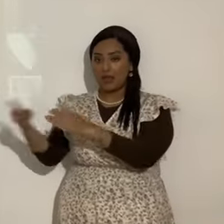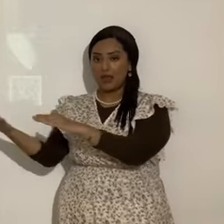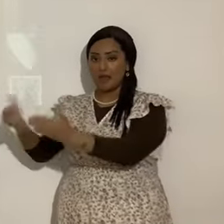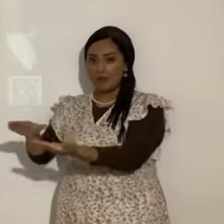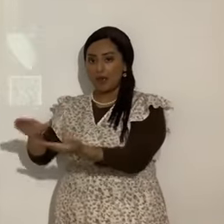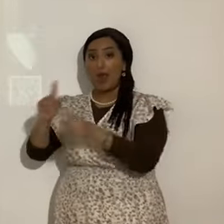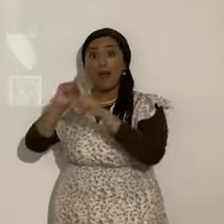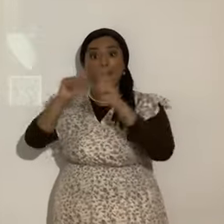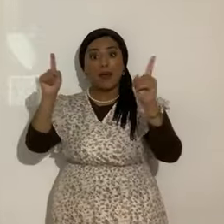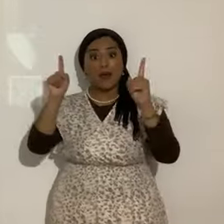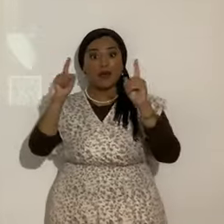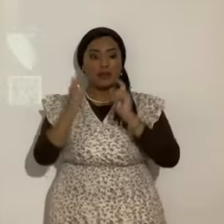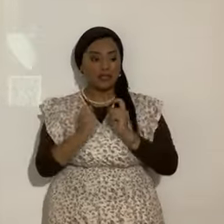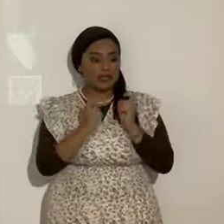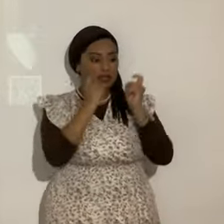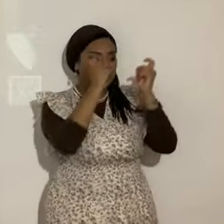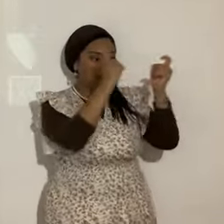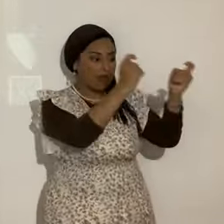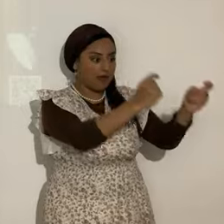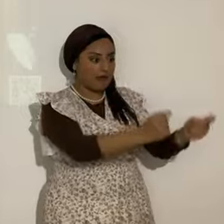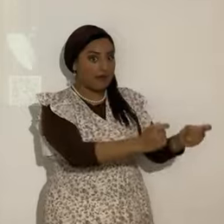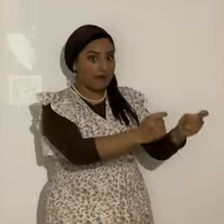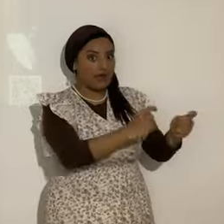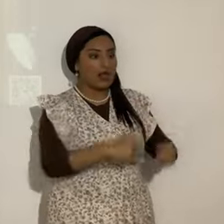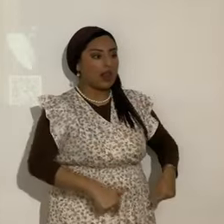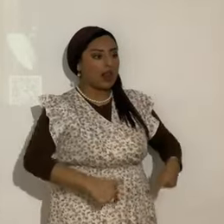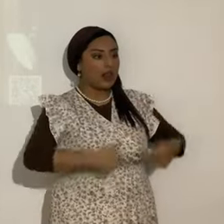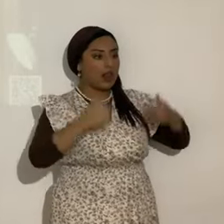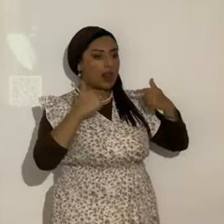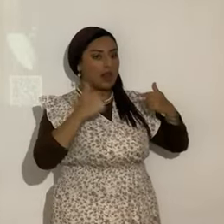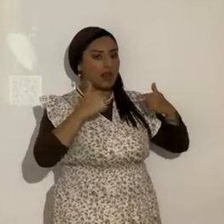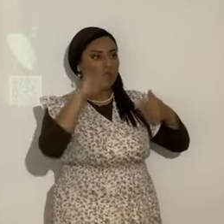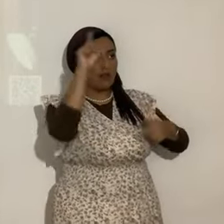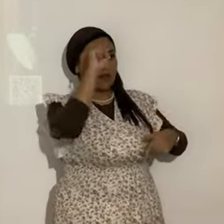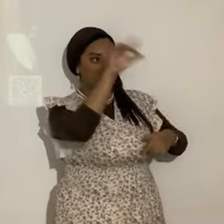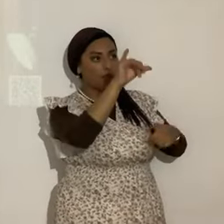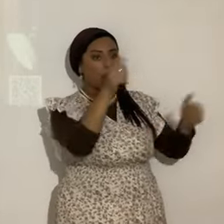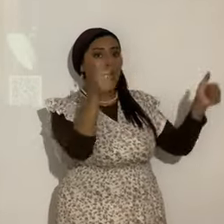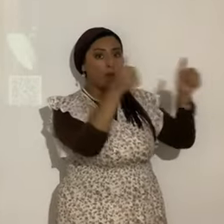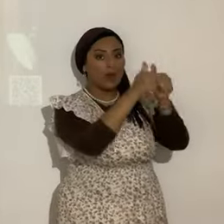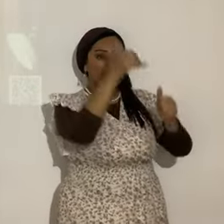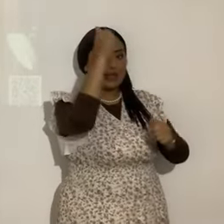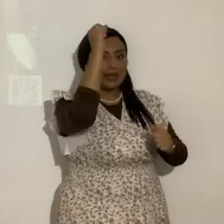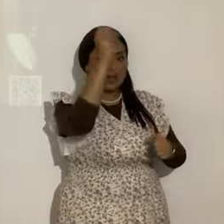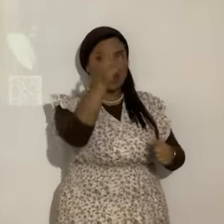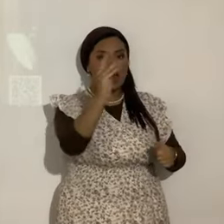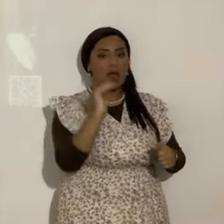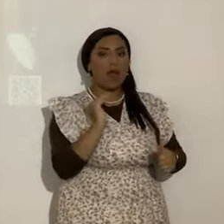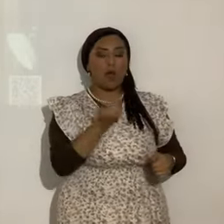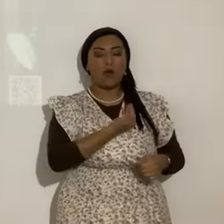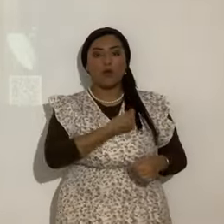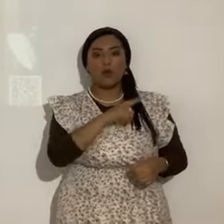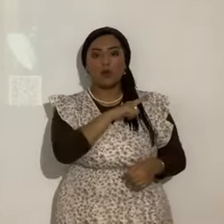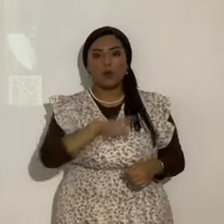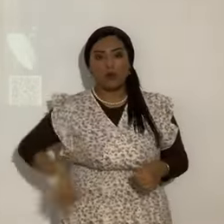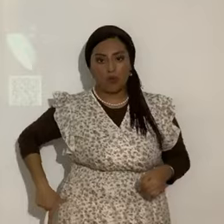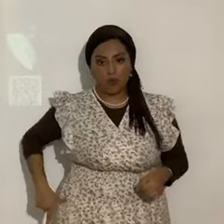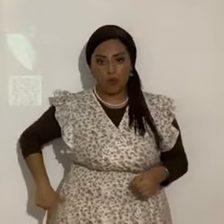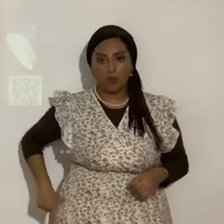la dádiva, el regalo de Elohim, es vida eterna en Yahshua Mashiach. Adón nuestro, Señor nuestro. Entonces el diablo